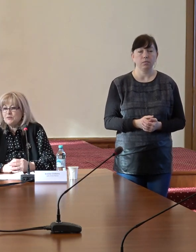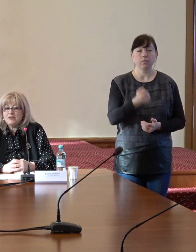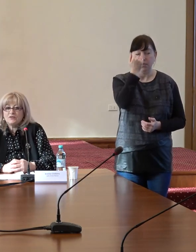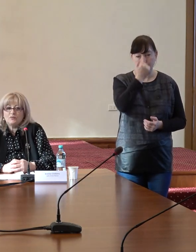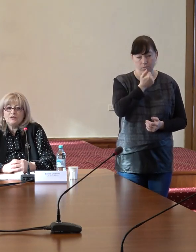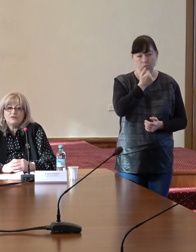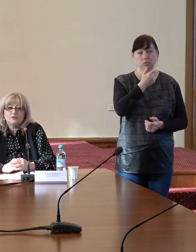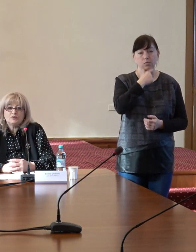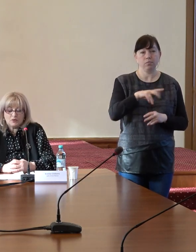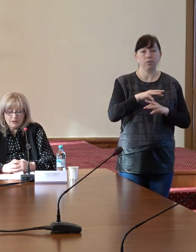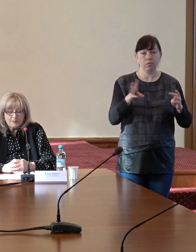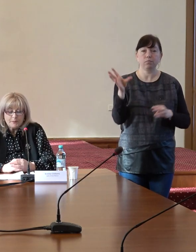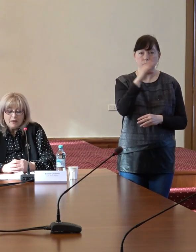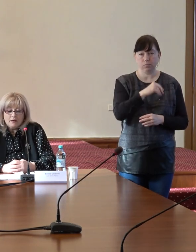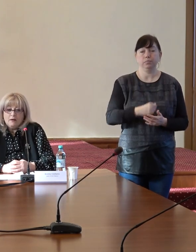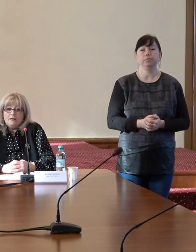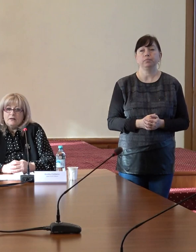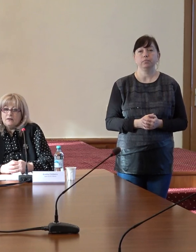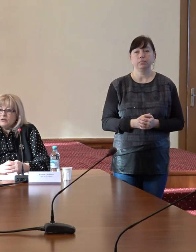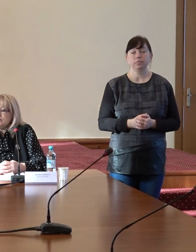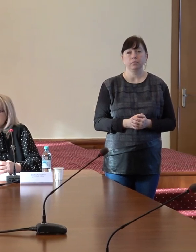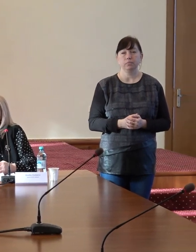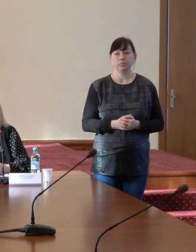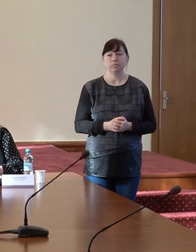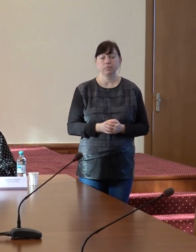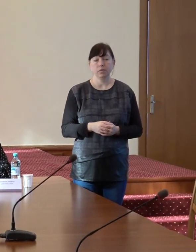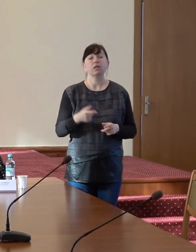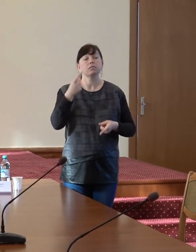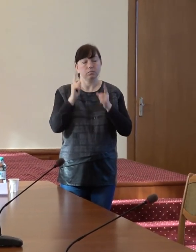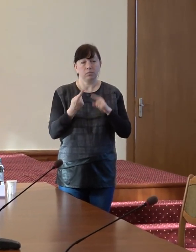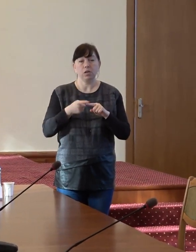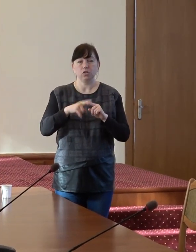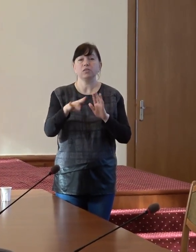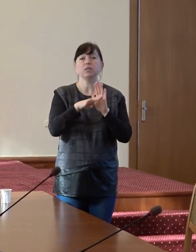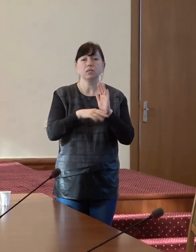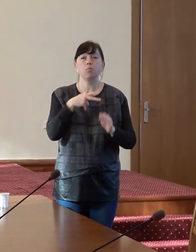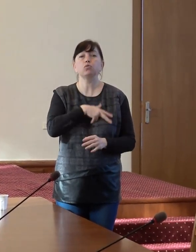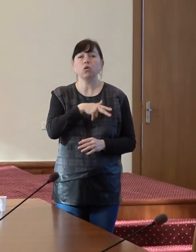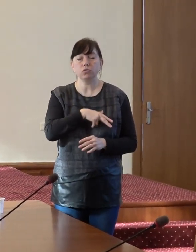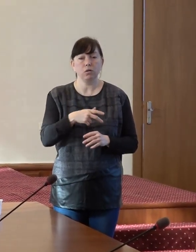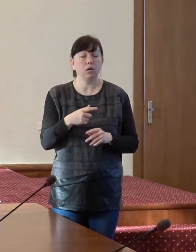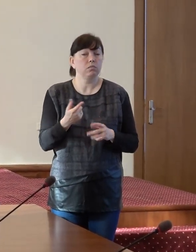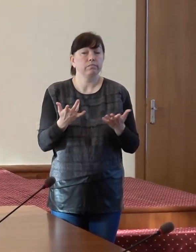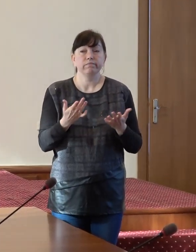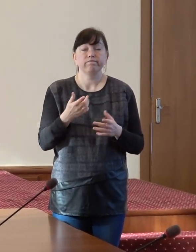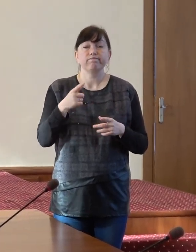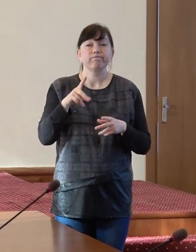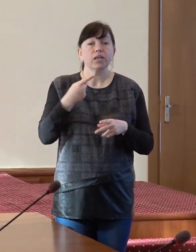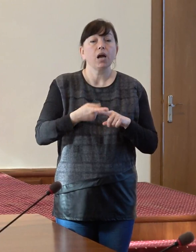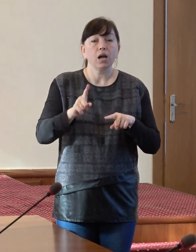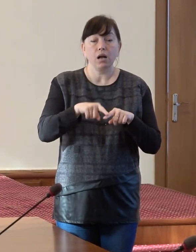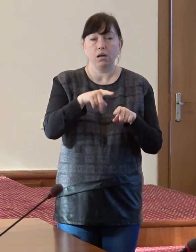Mulțumesc, domnul ministru, bun ziua tuturor! Cu adevărat, sistemul de protecție socială este cel căruia statul i